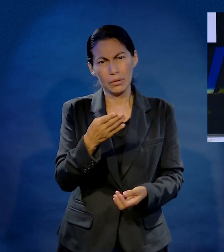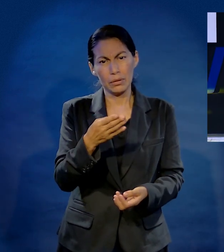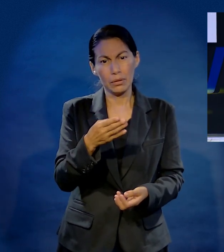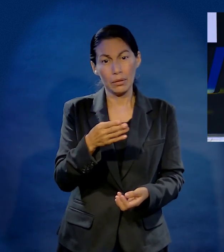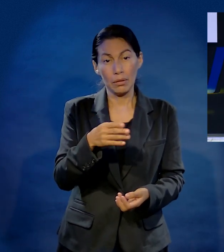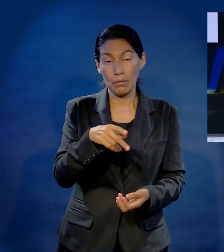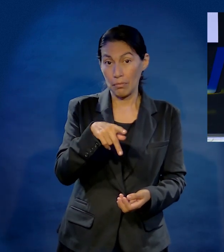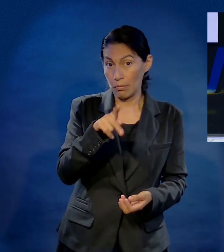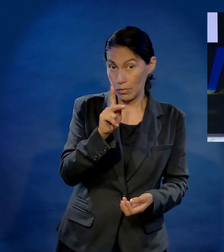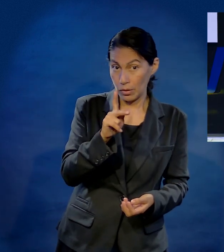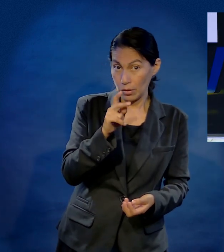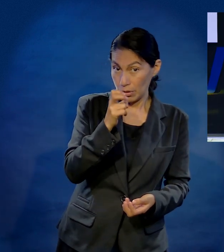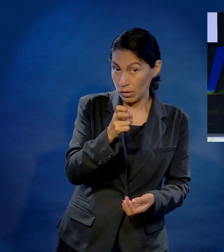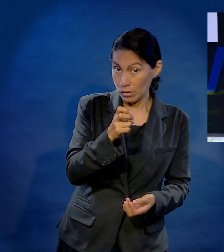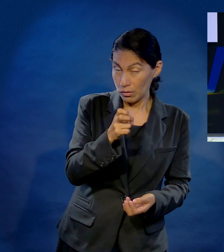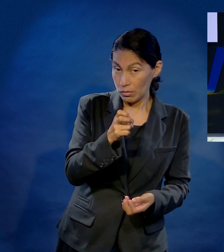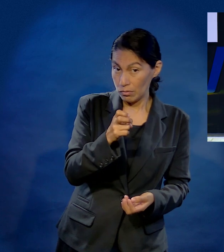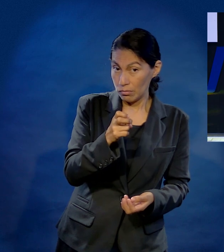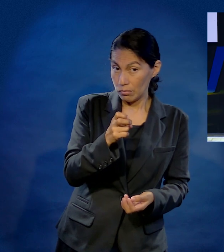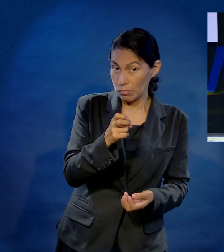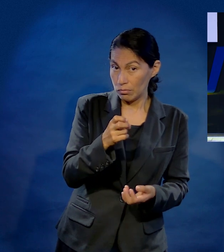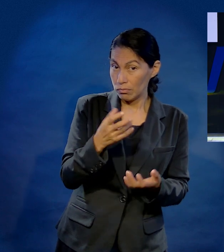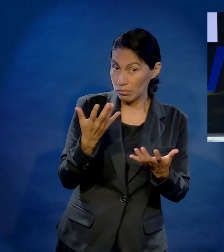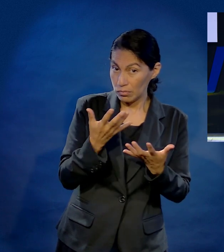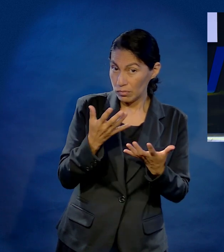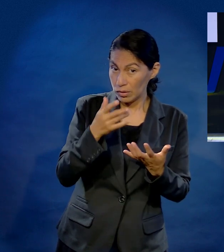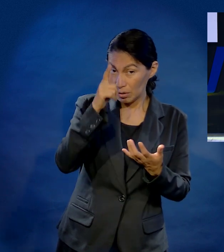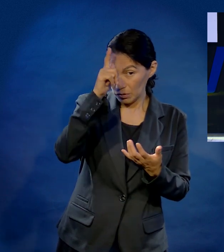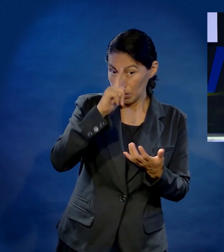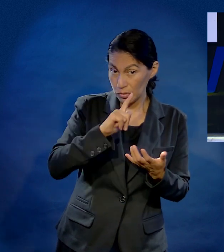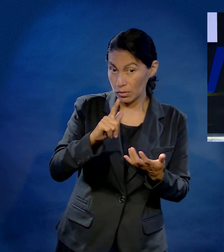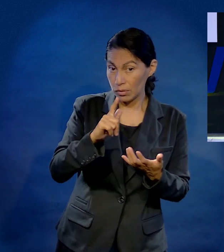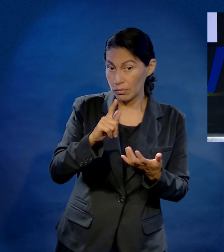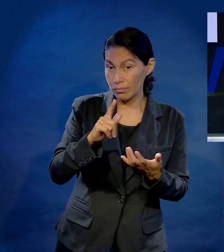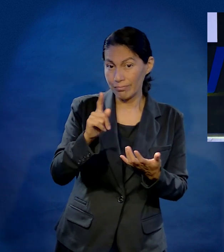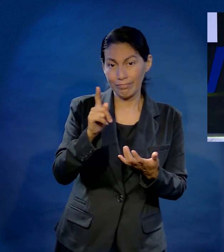Mire, no lo desanimo a que lo haga, pero atención, eso no es garantía de que la persona sea espiritual.